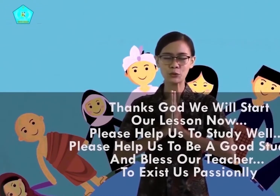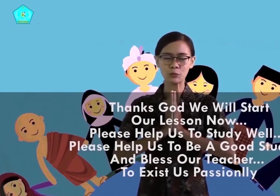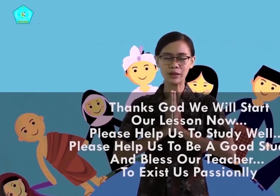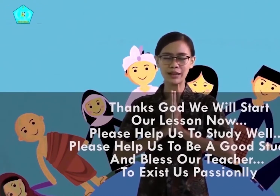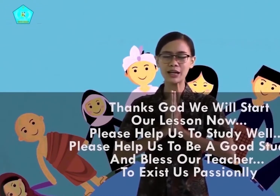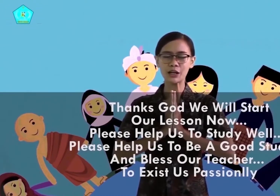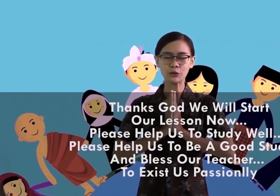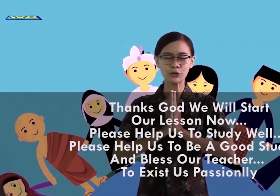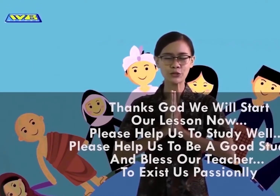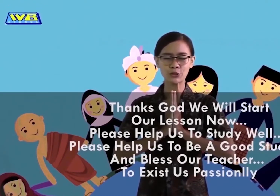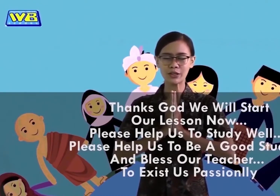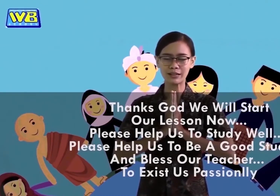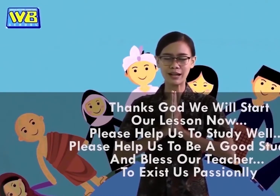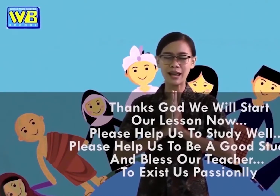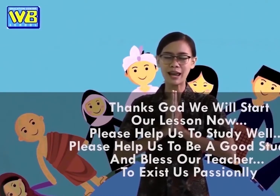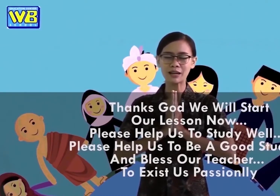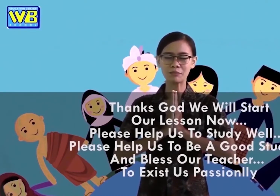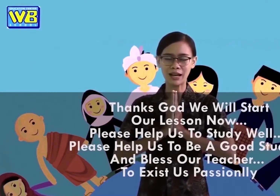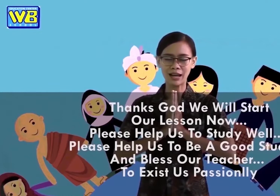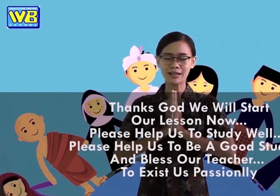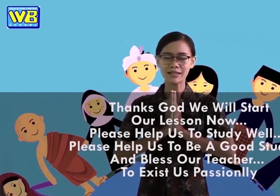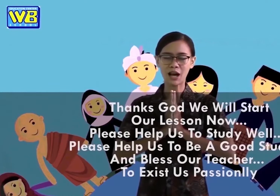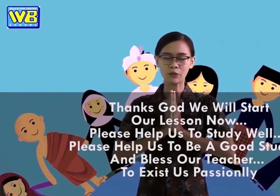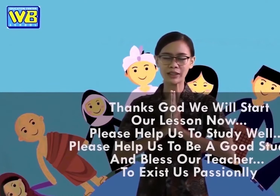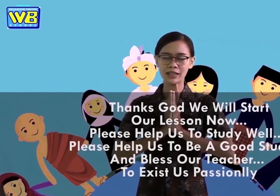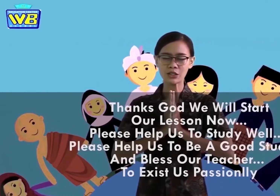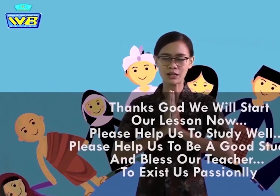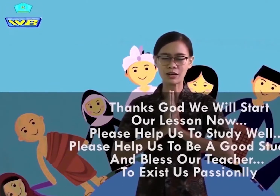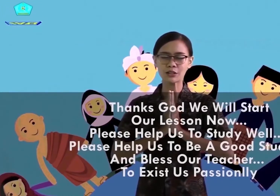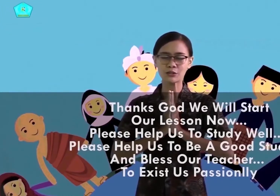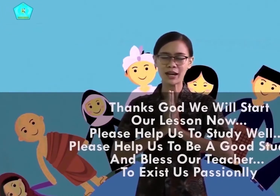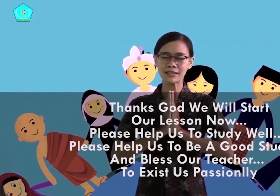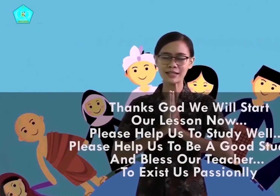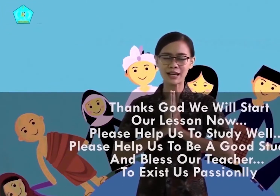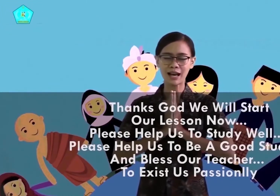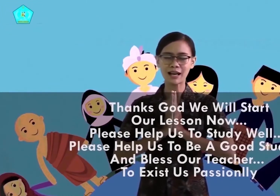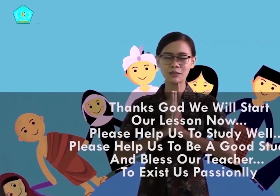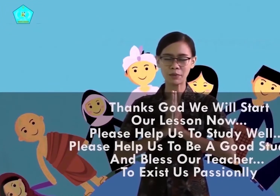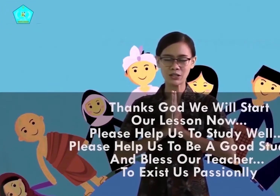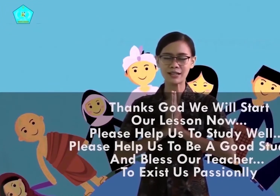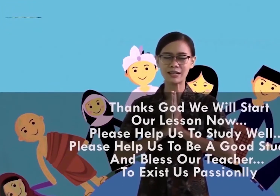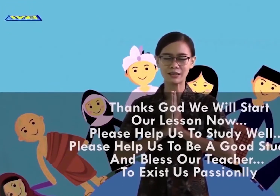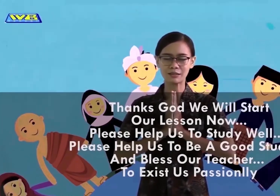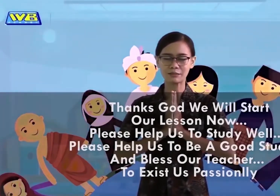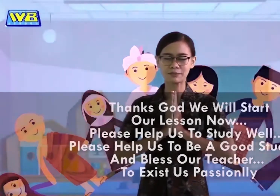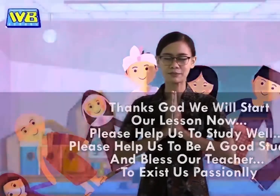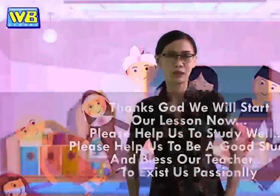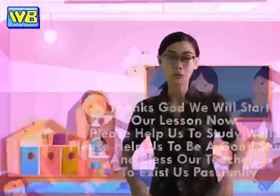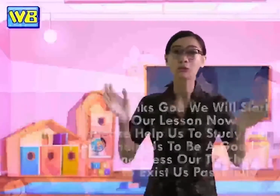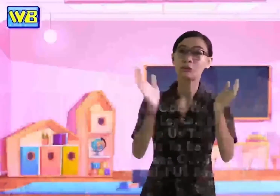to be a good student. And bless our teacher to assist us patiently. Good